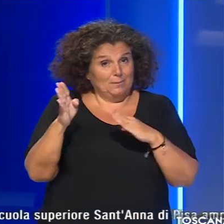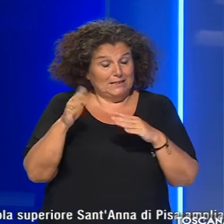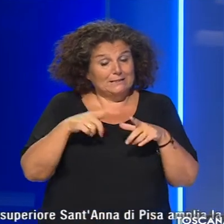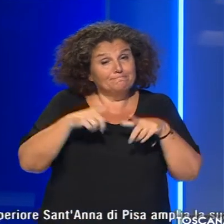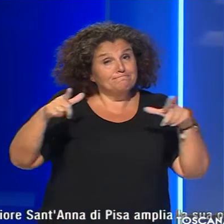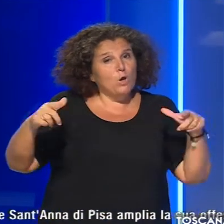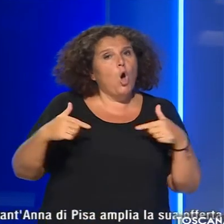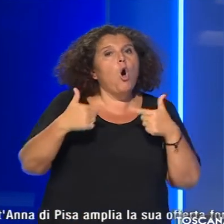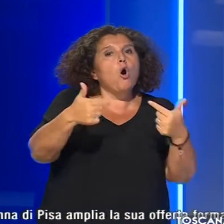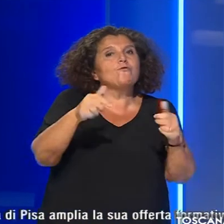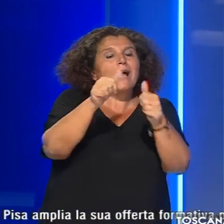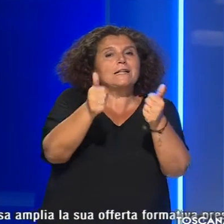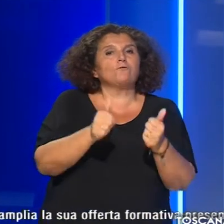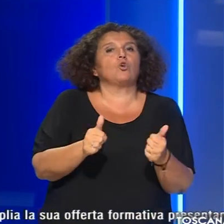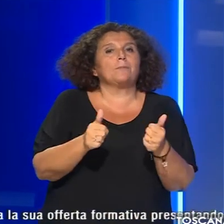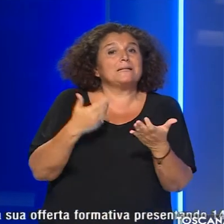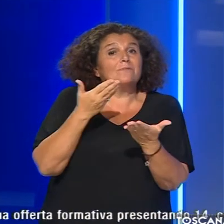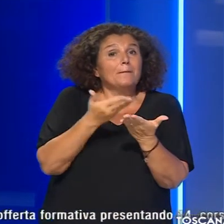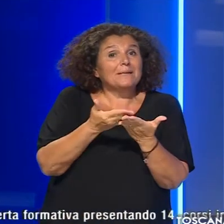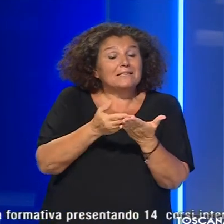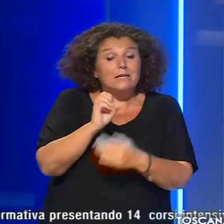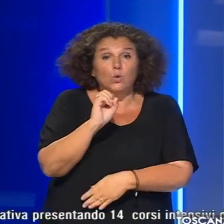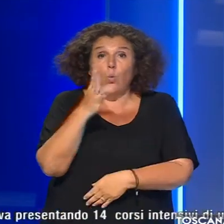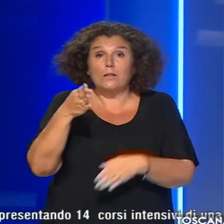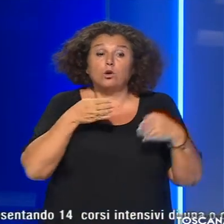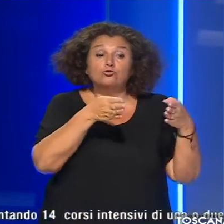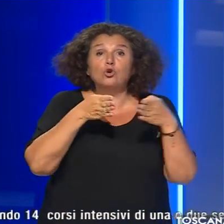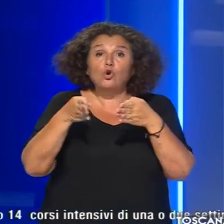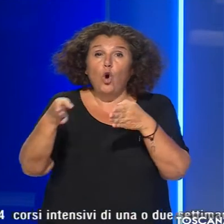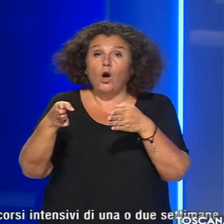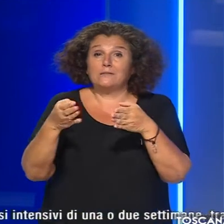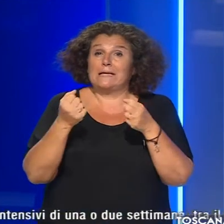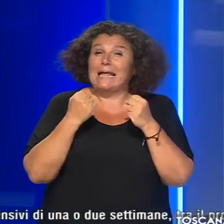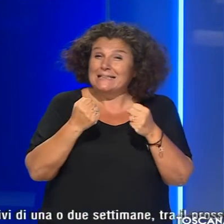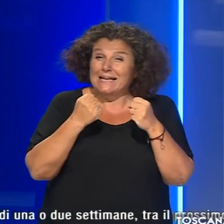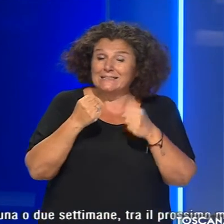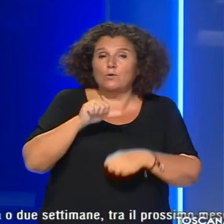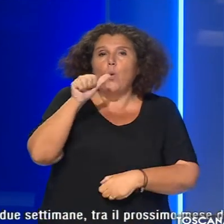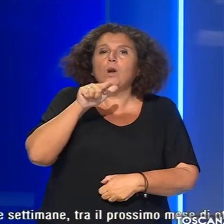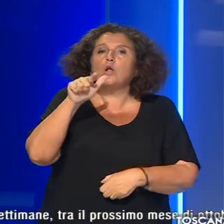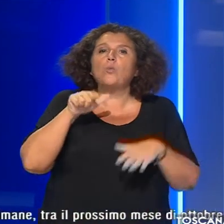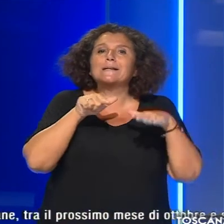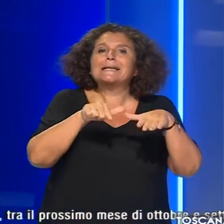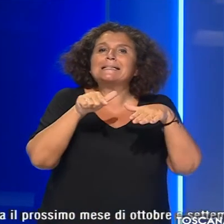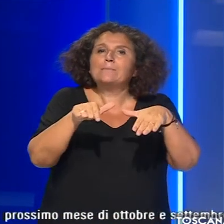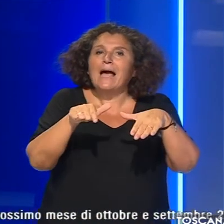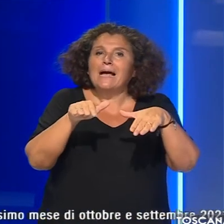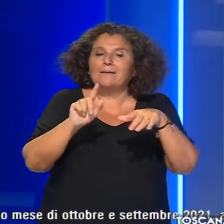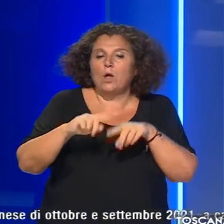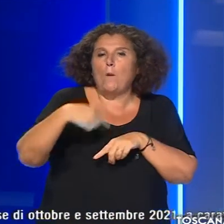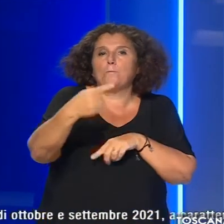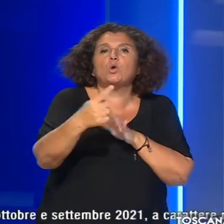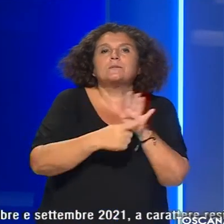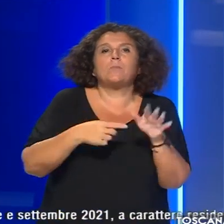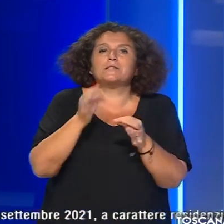la sua offerta formativa presentando 14 corsi intensivi di una o due settimane tra il prossimo